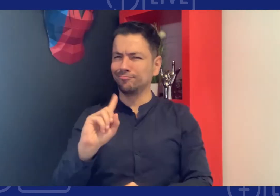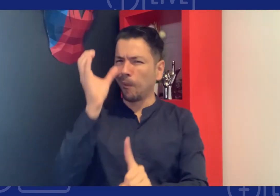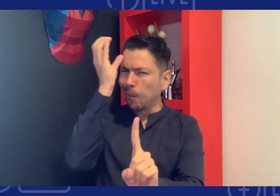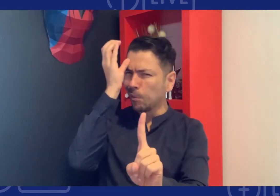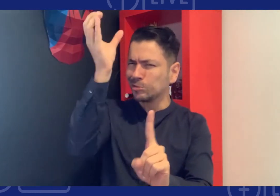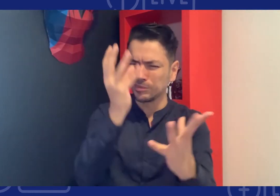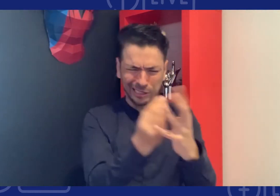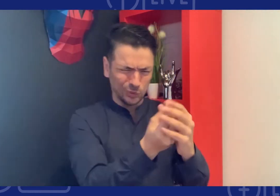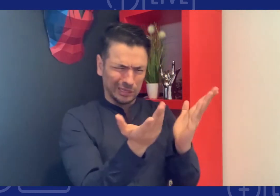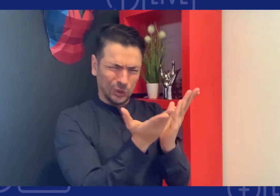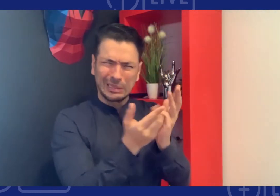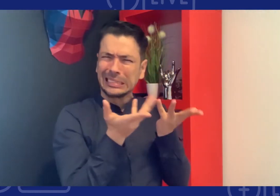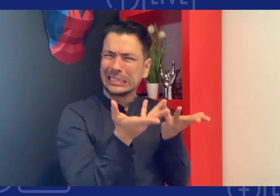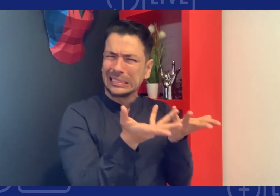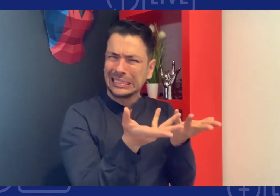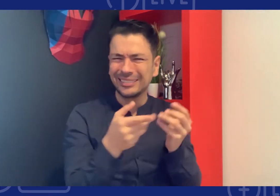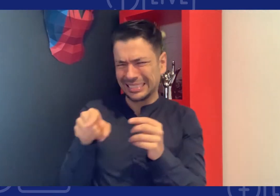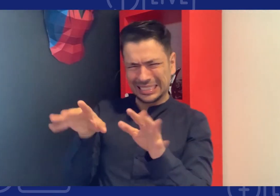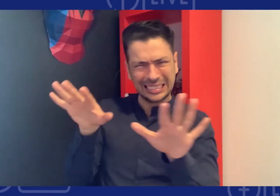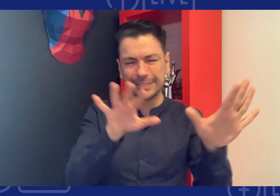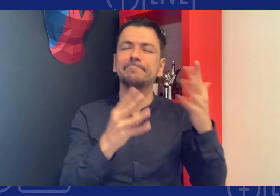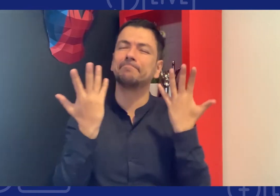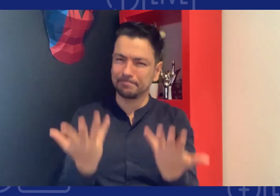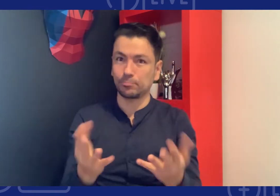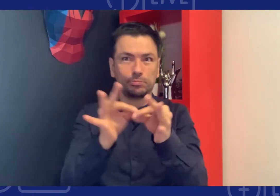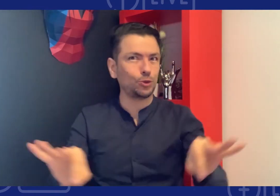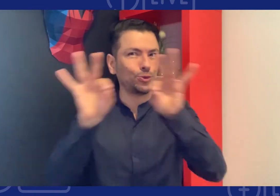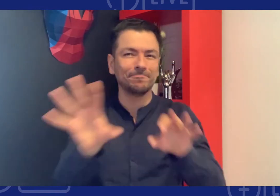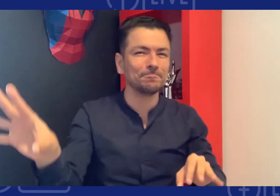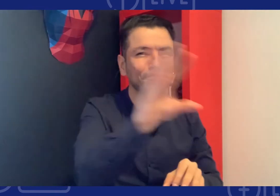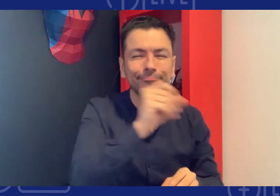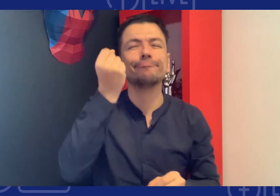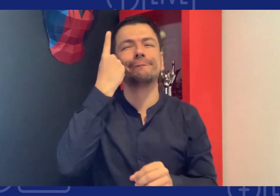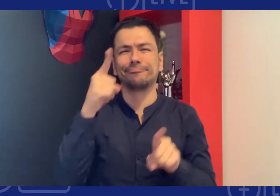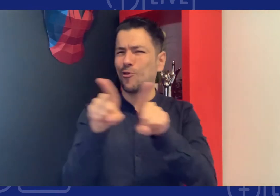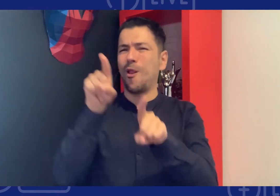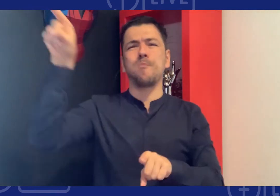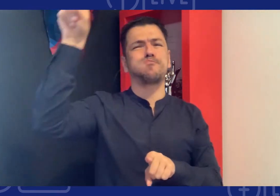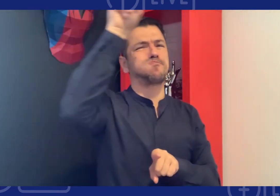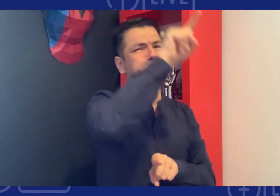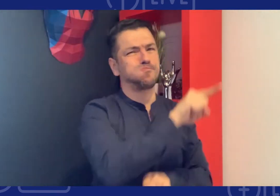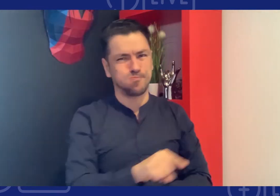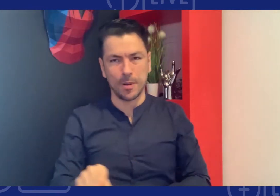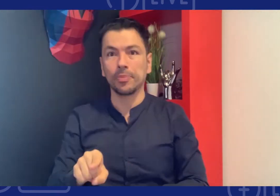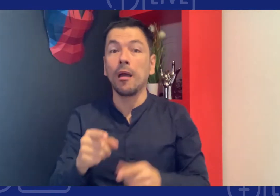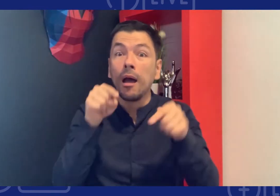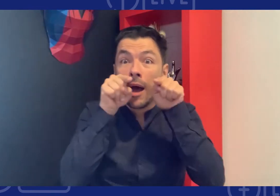también genera mucha confusión y no hay claridad sobre este concepto por eso es importante que lo comprendamos